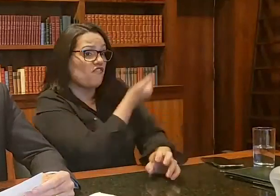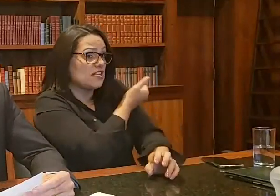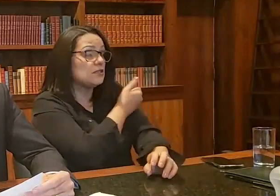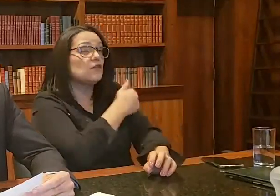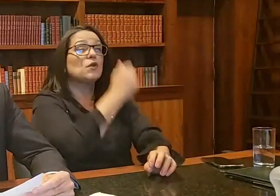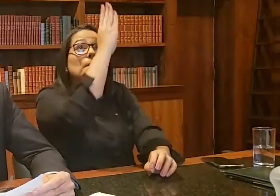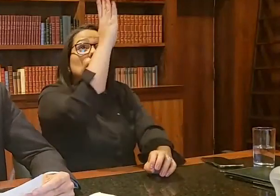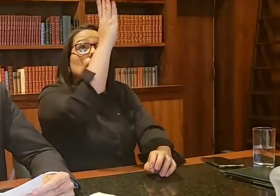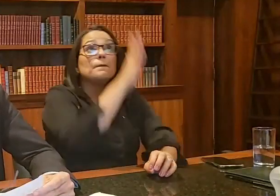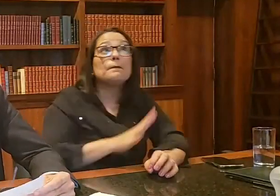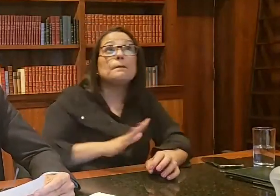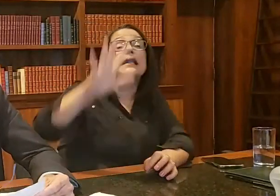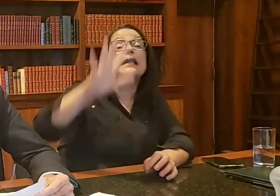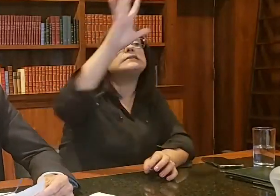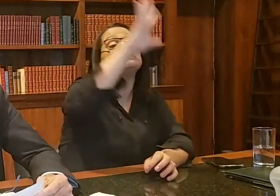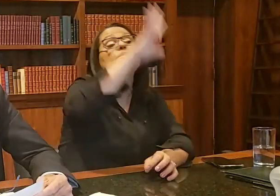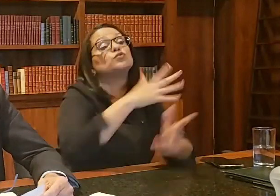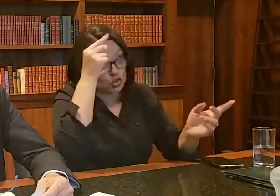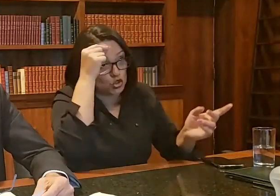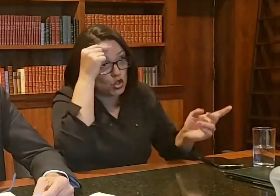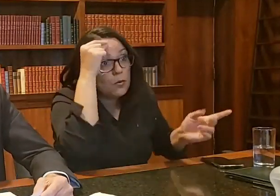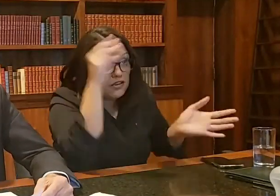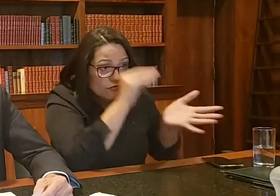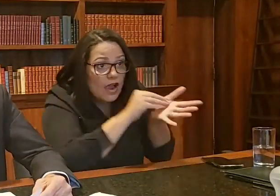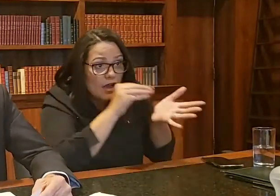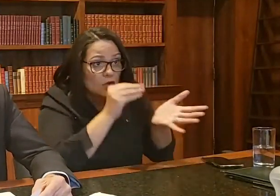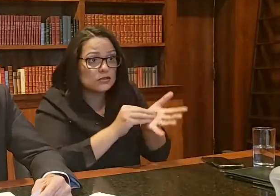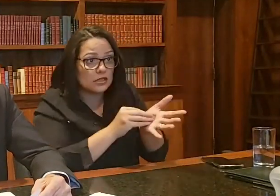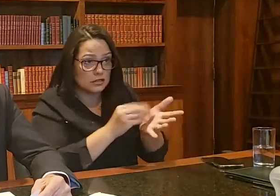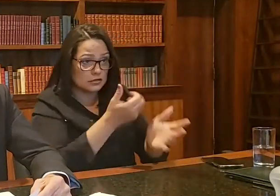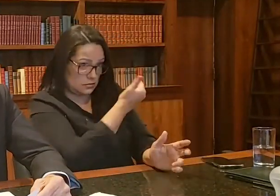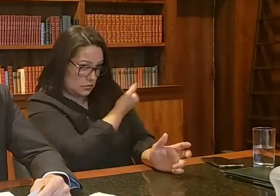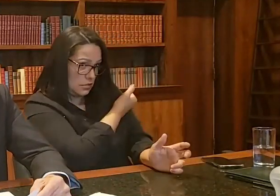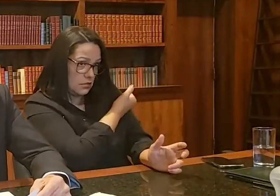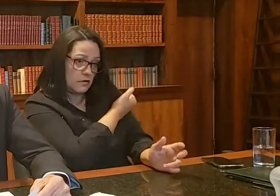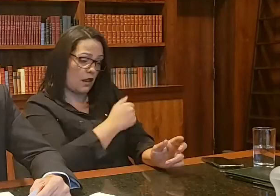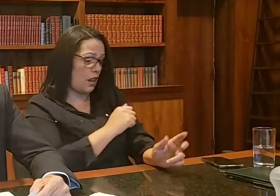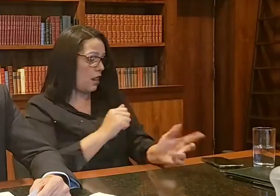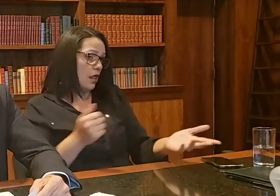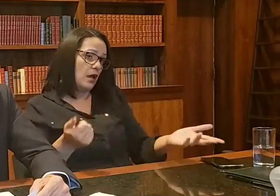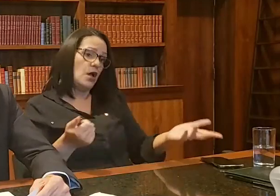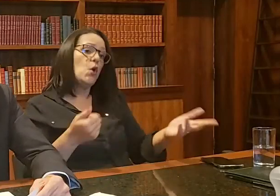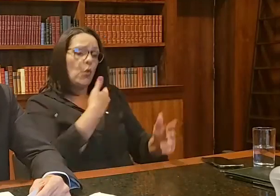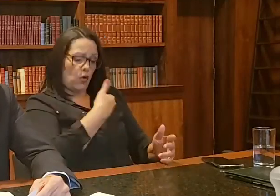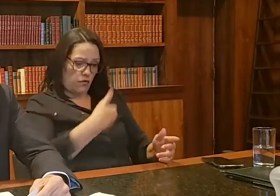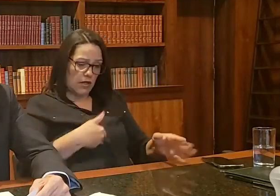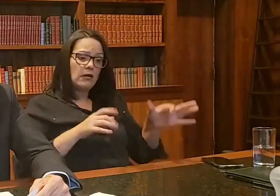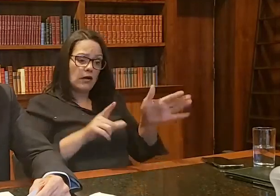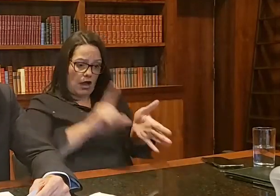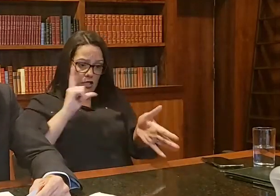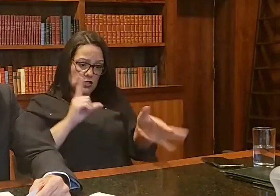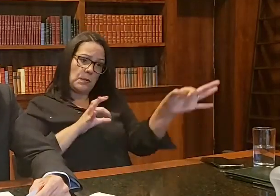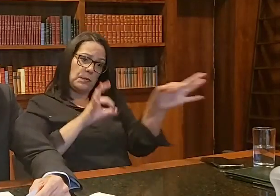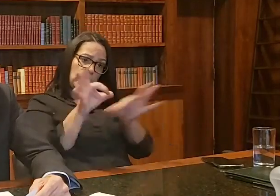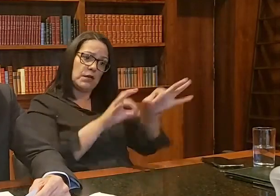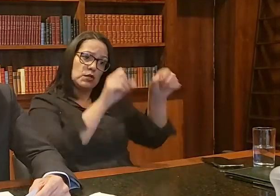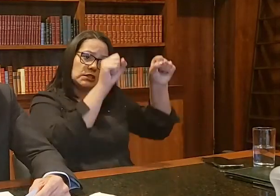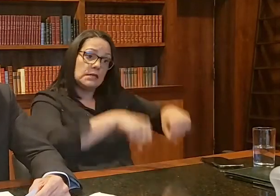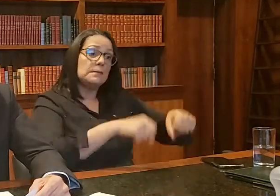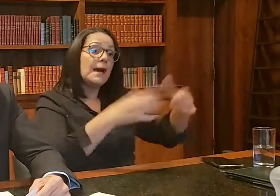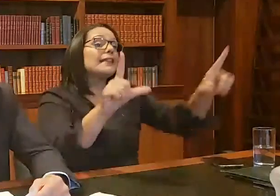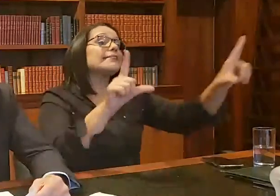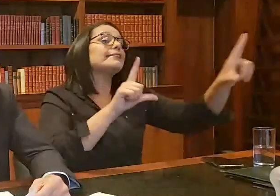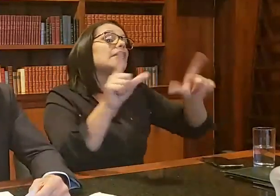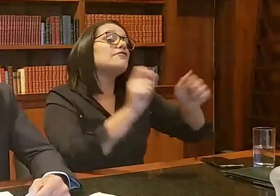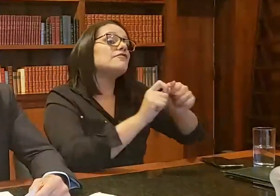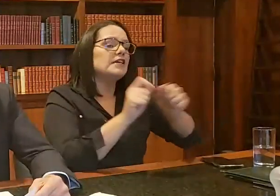país que esteja faltando seringa. Senão o governo se preparou e a imprensa resolveu desgastar a gente, mentindo,